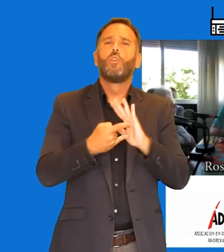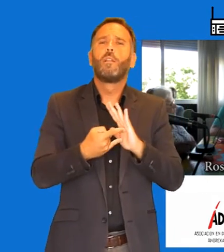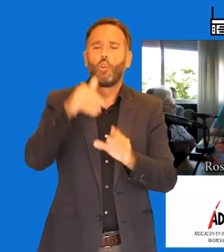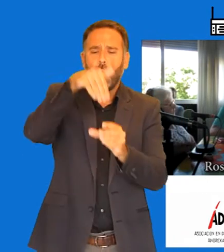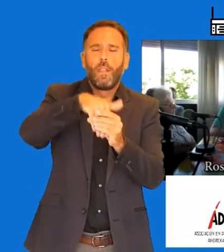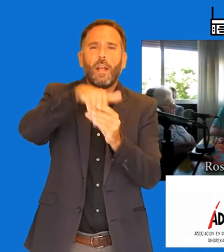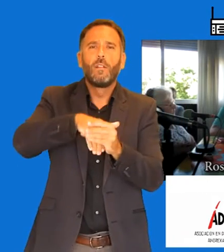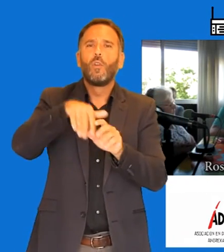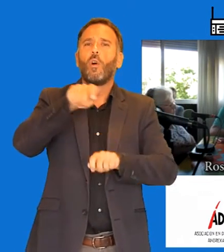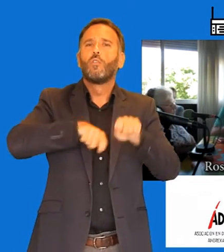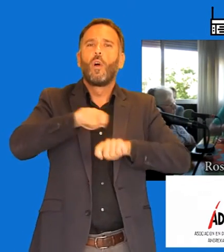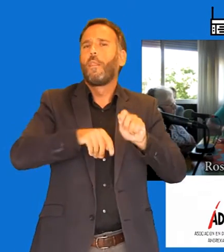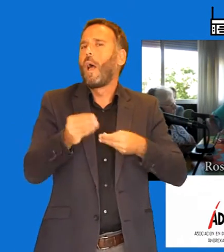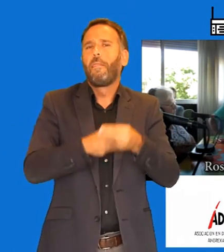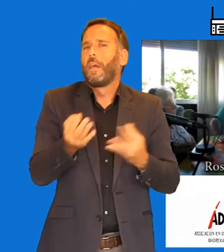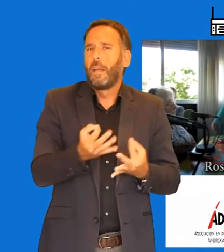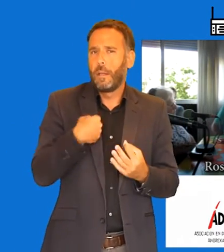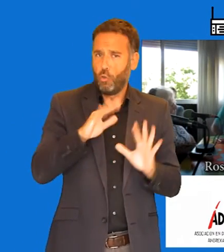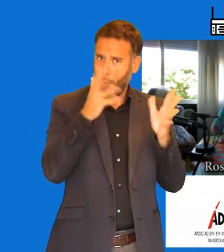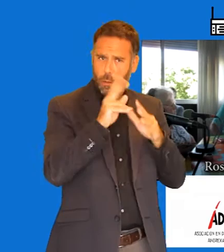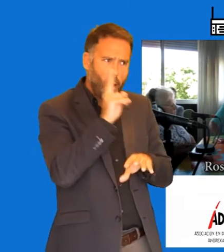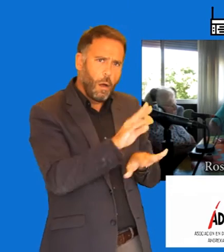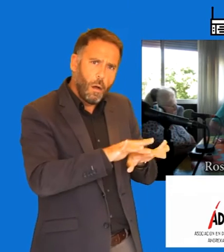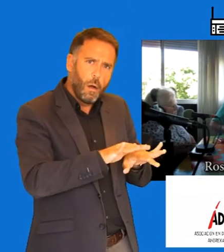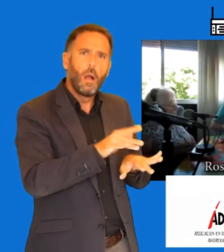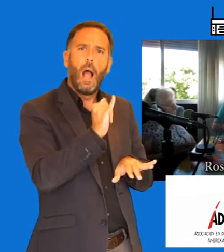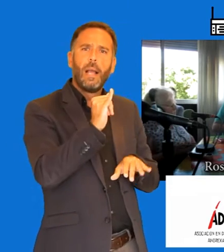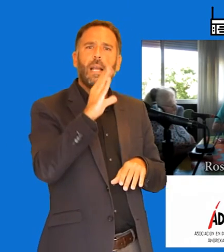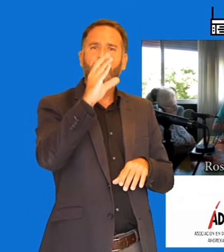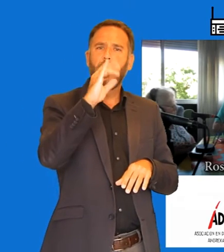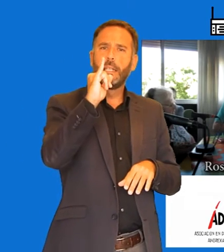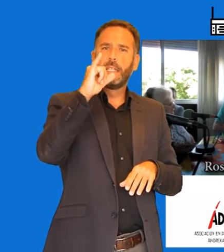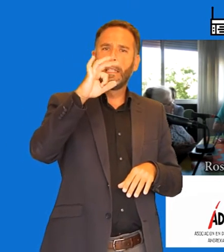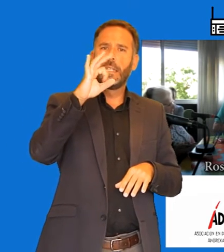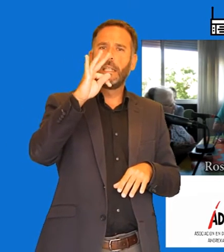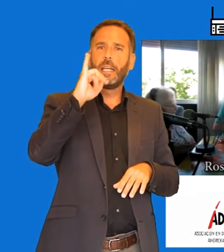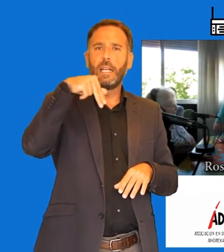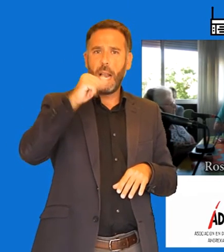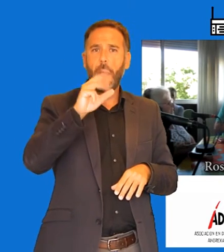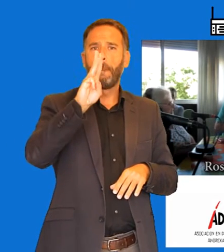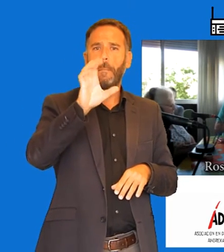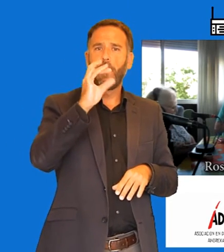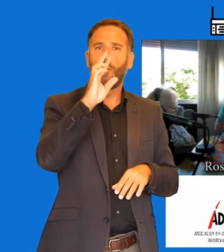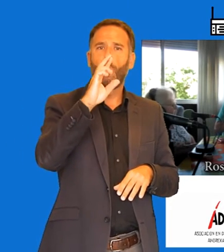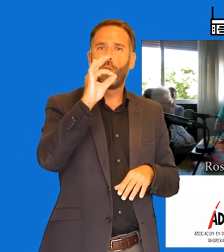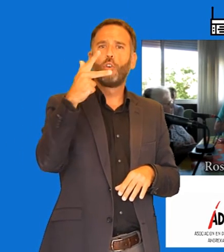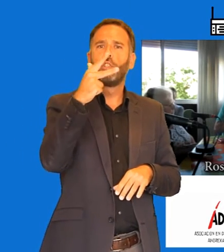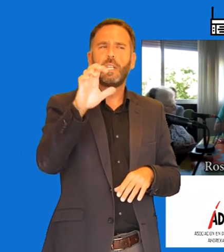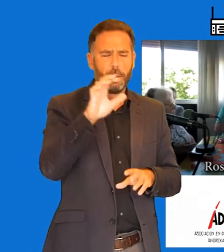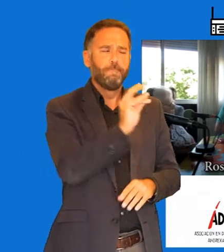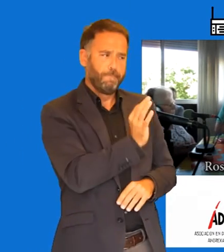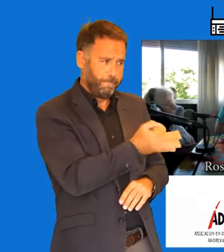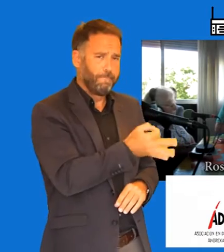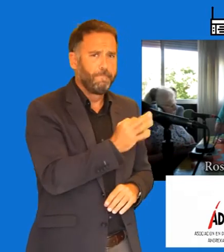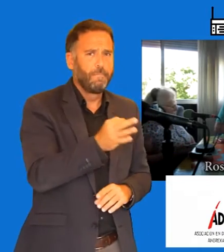¿Tenéis marcha allí en Adaner? He visto que tenéis uno con Cristina Pedroche, ¿no? Bueno, eso fue ahora ya un par de años. Vamos,